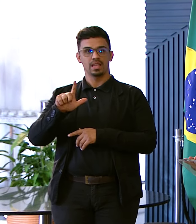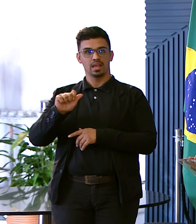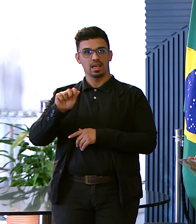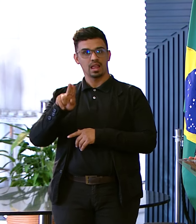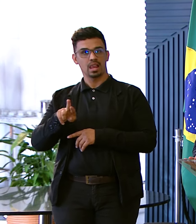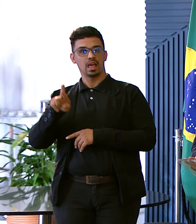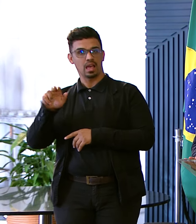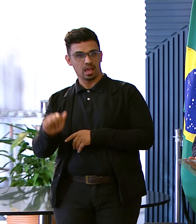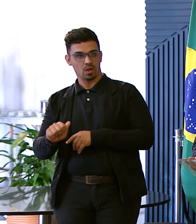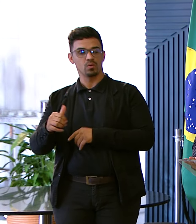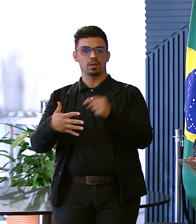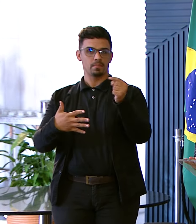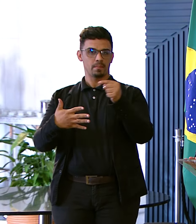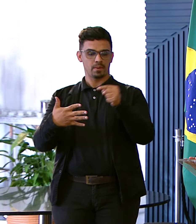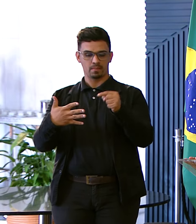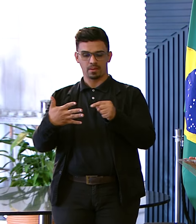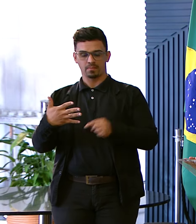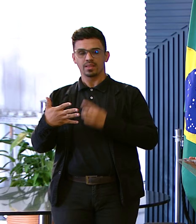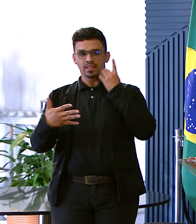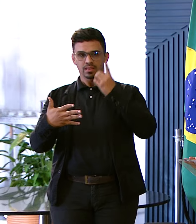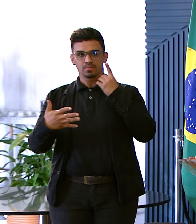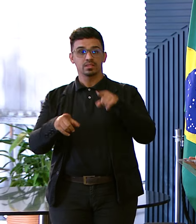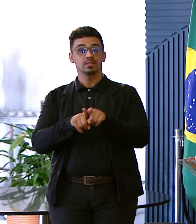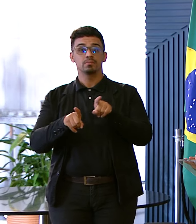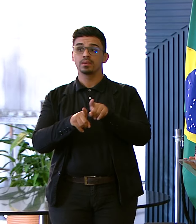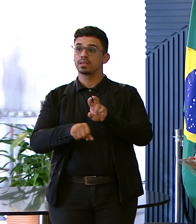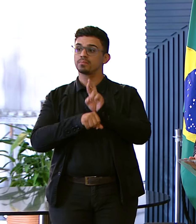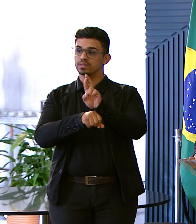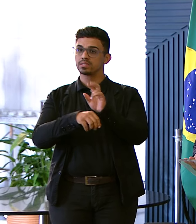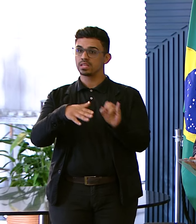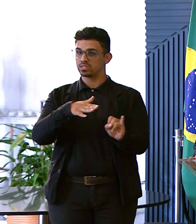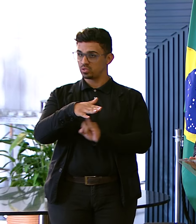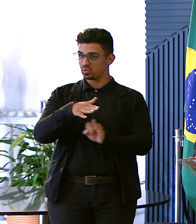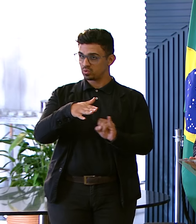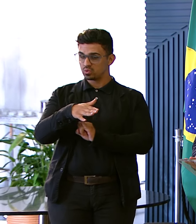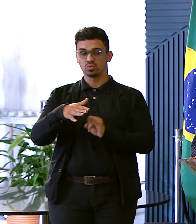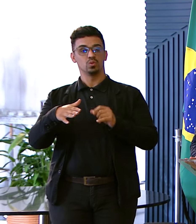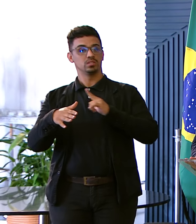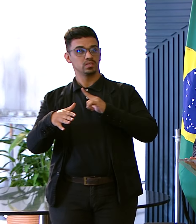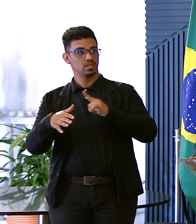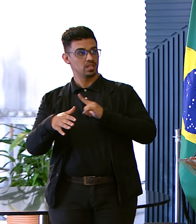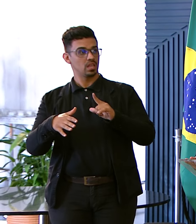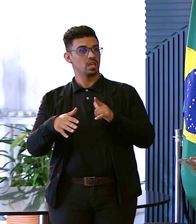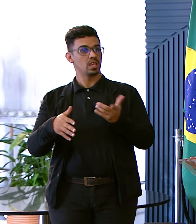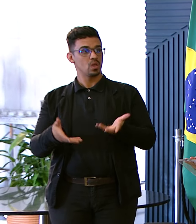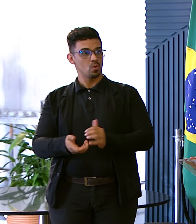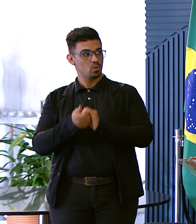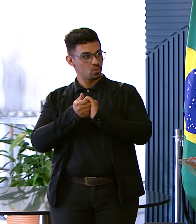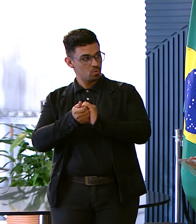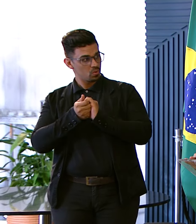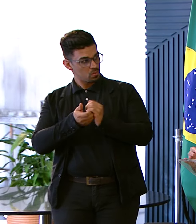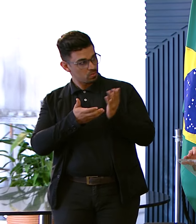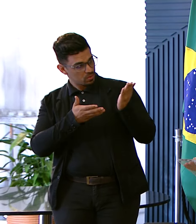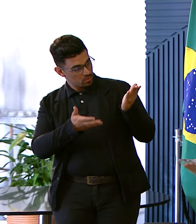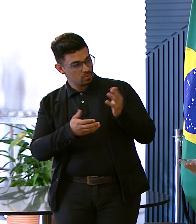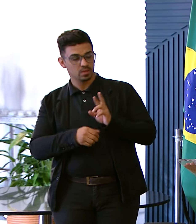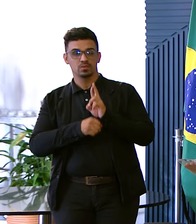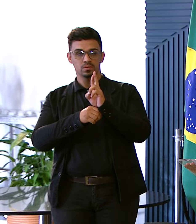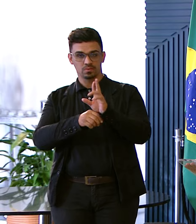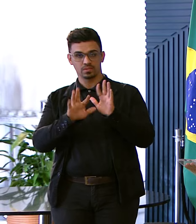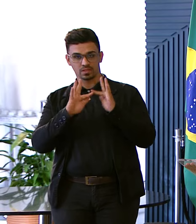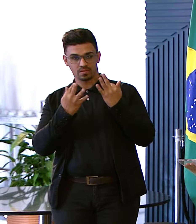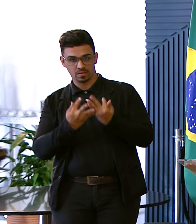Bebeto Que estava aqui Os representantes Das instituições Doutor Mariane também Pelo qual Cumprimento também Toda a sua família